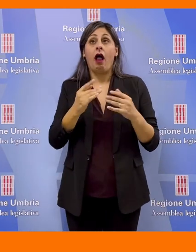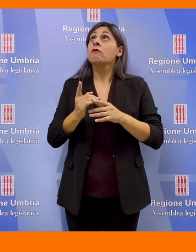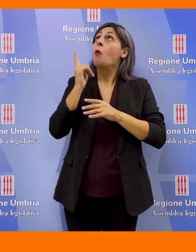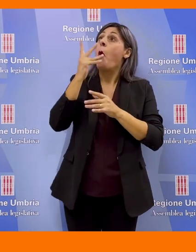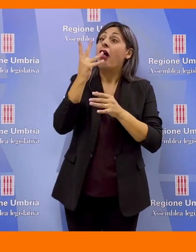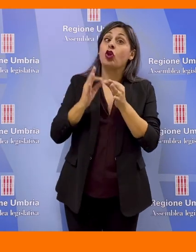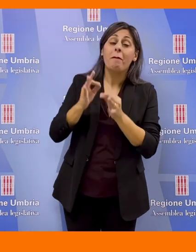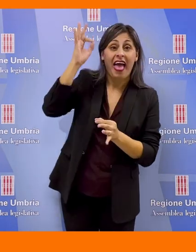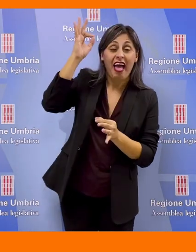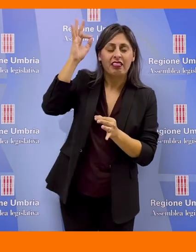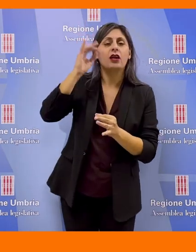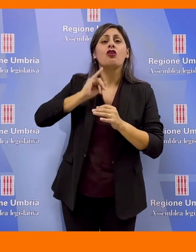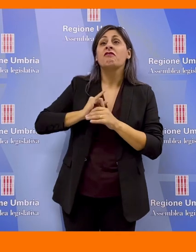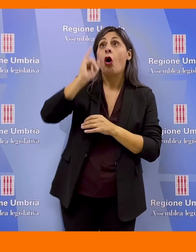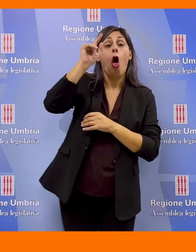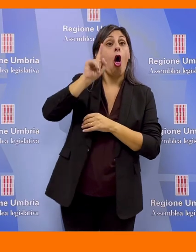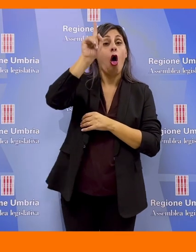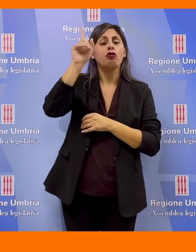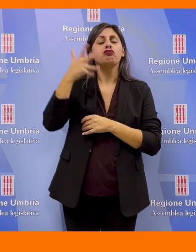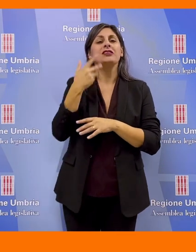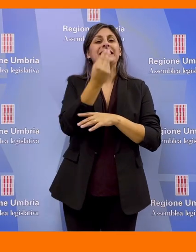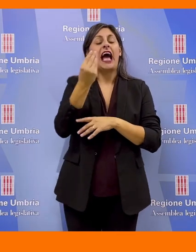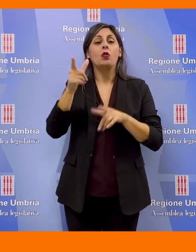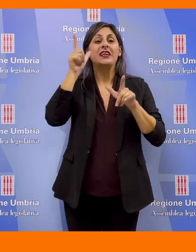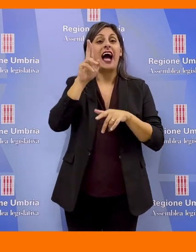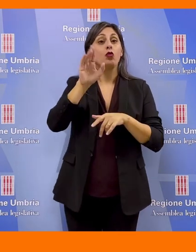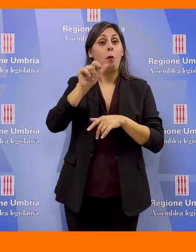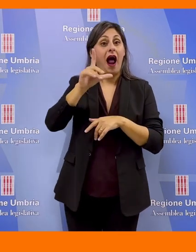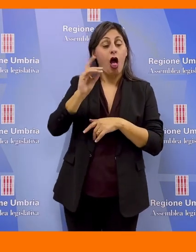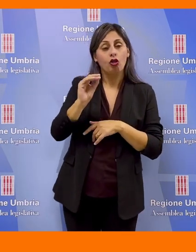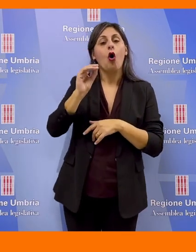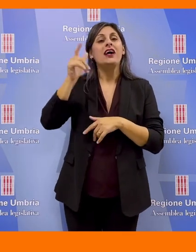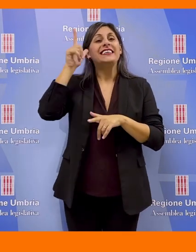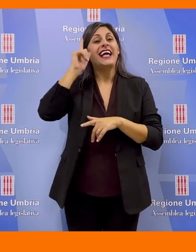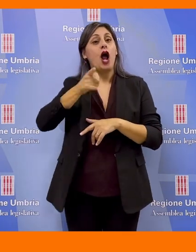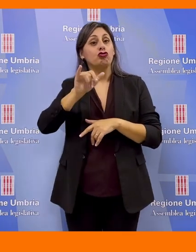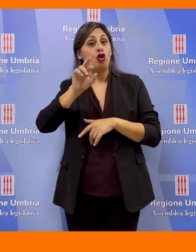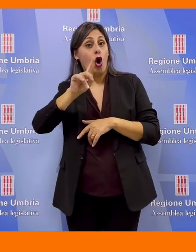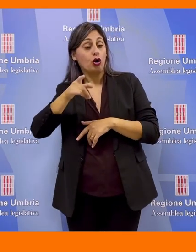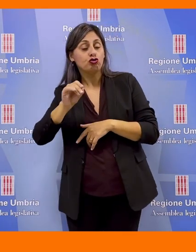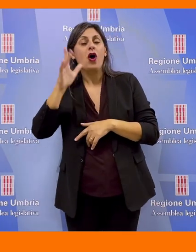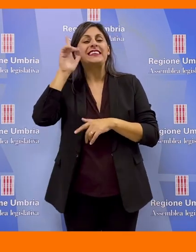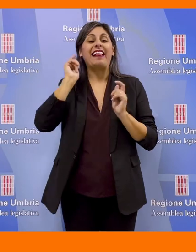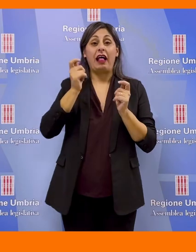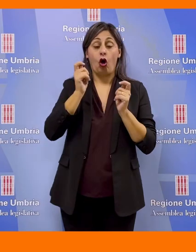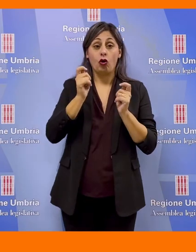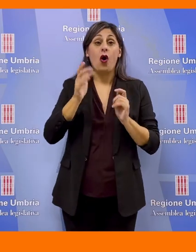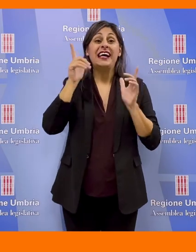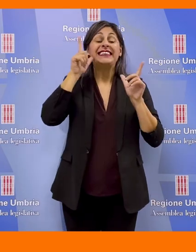circa quattro metri e sulle sommità sono sistemate le statue di Sant'Ubaldo, San Giorgio e Sant'Antonio. Sant'Ubaldo è il protettore